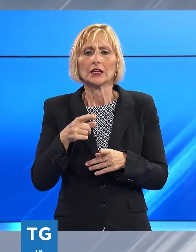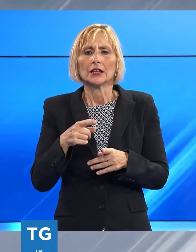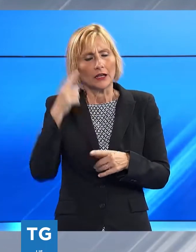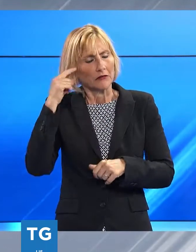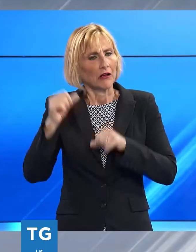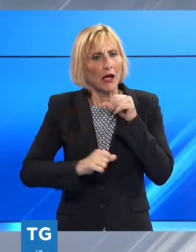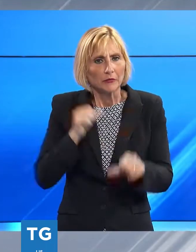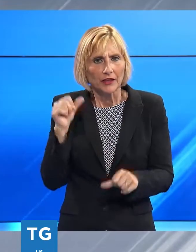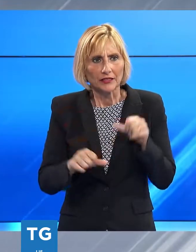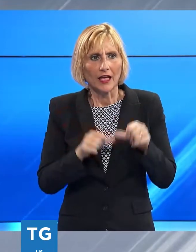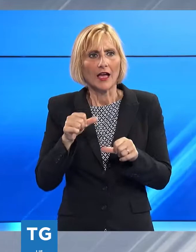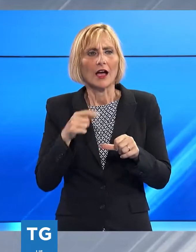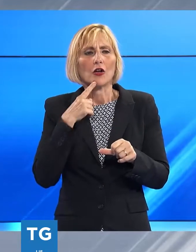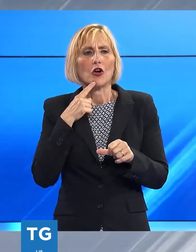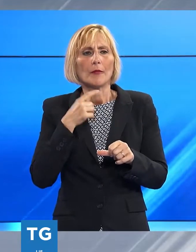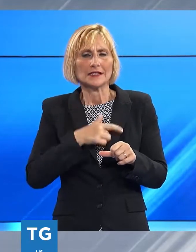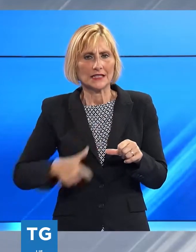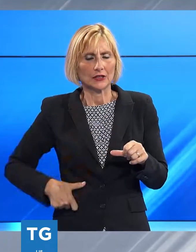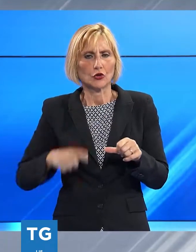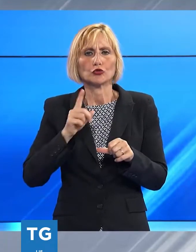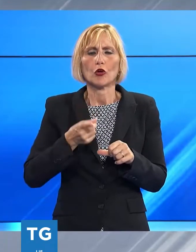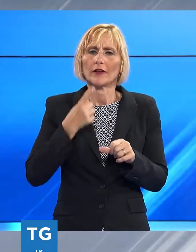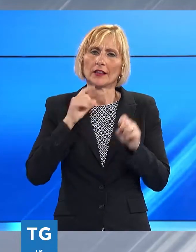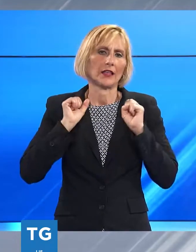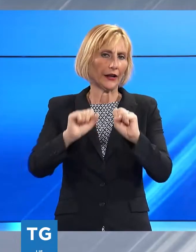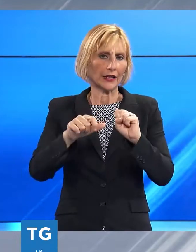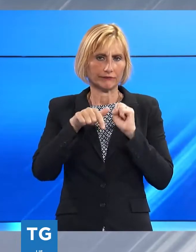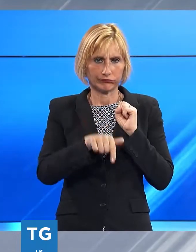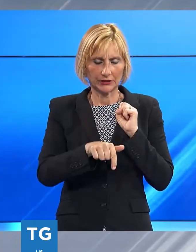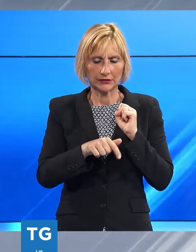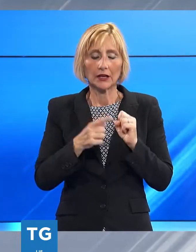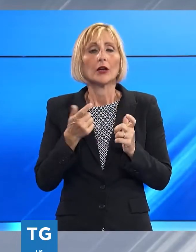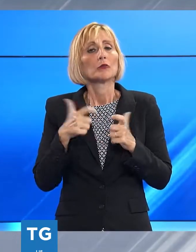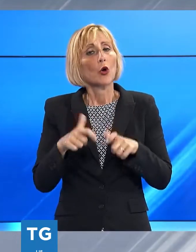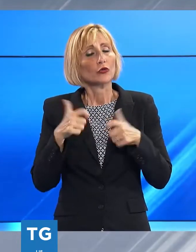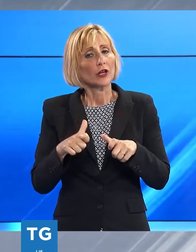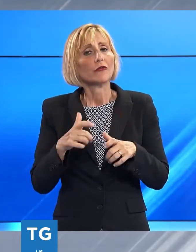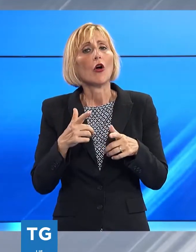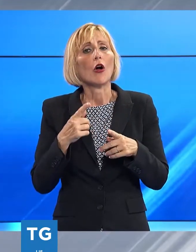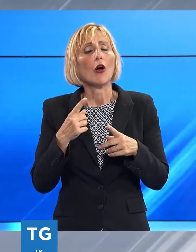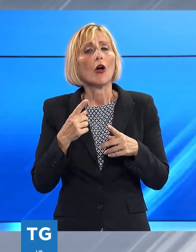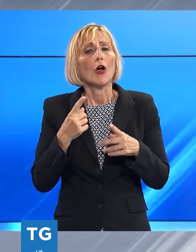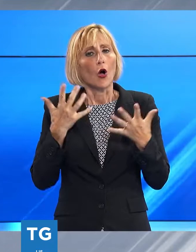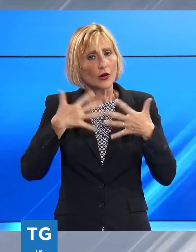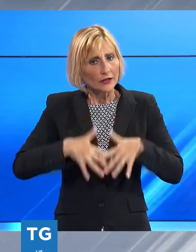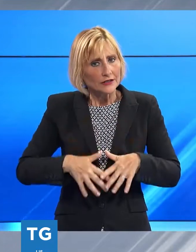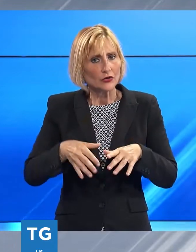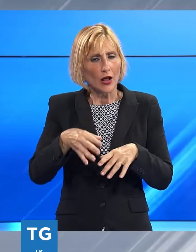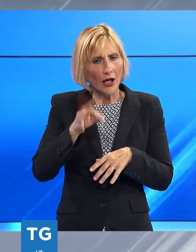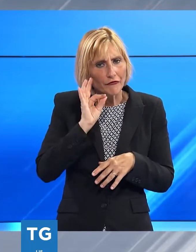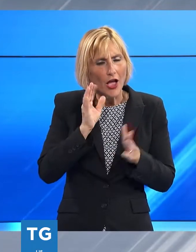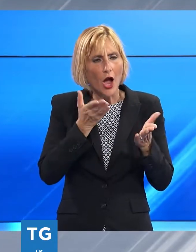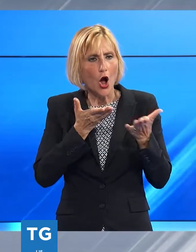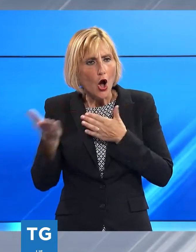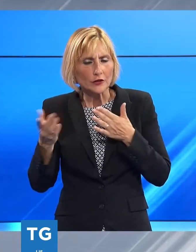cittadino Alberto Giovannetti e da quanto appreso sarebbero proprio questioni legate all'organizzazione del caffè e degli ospiti ad aver